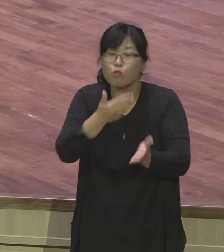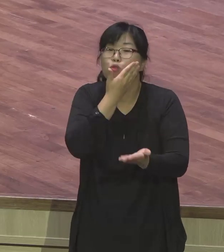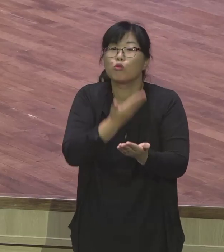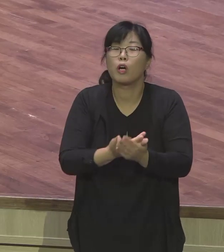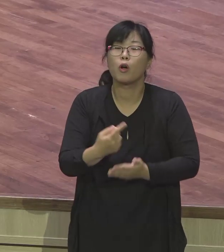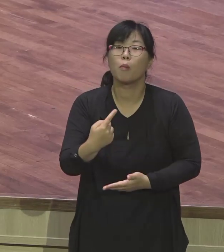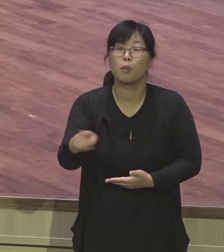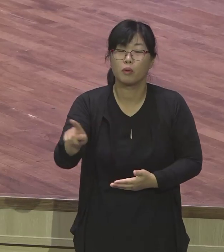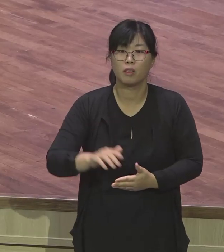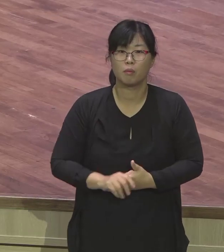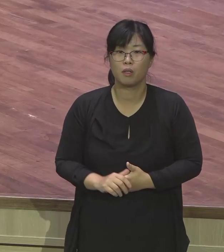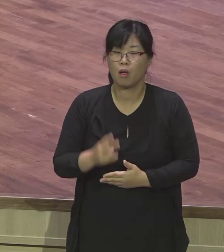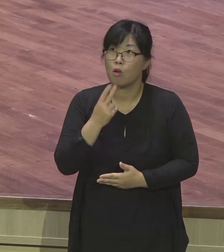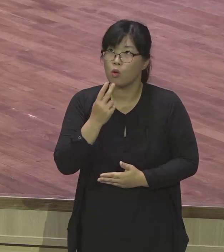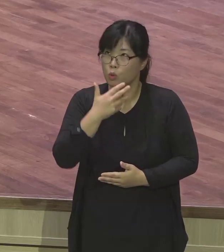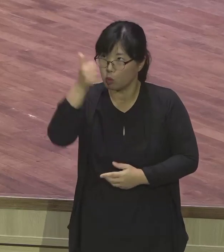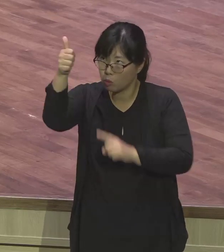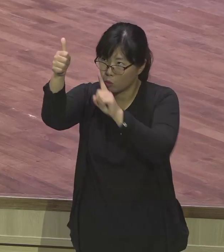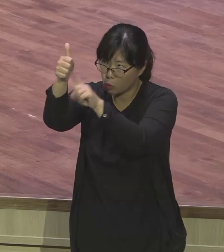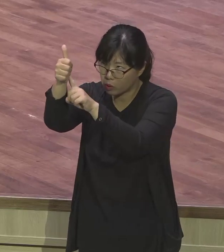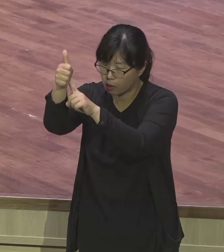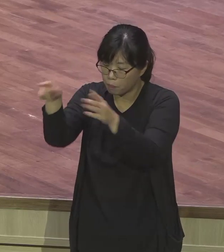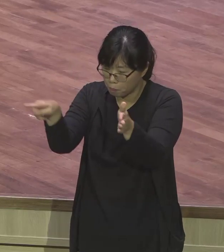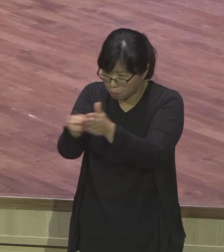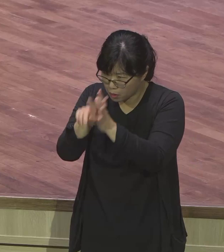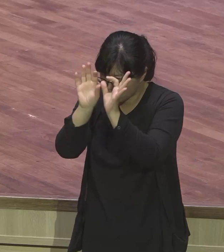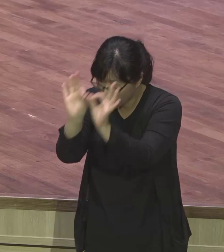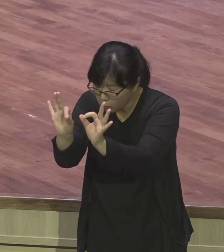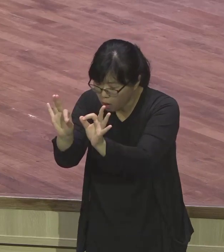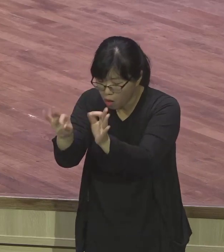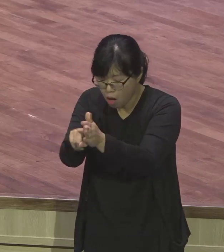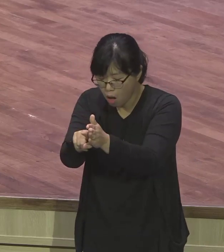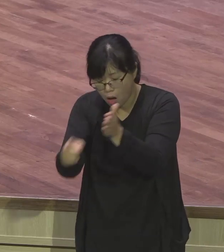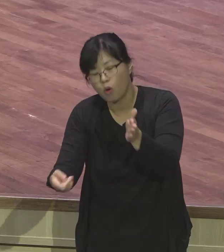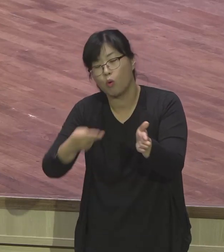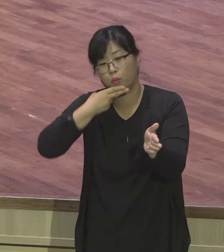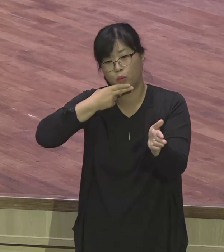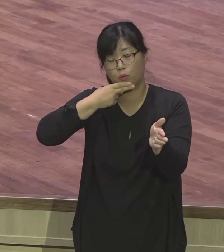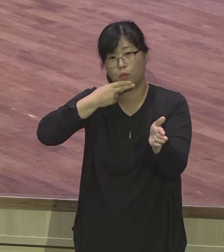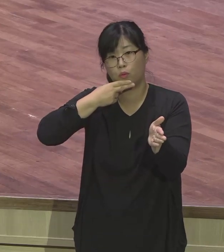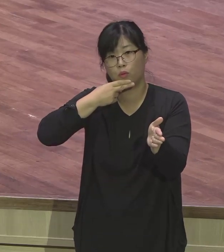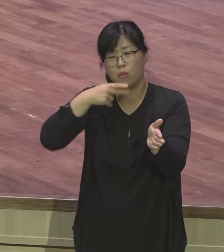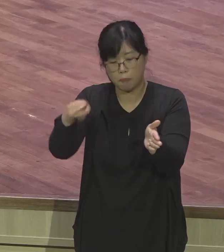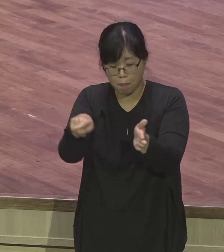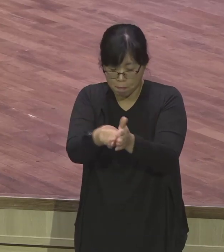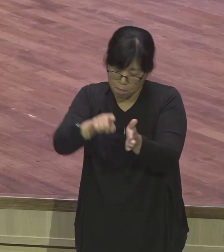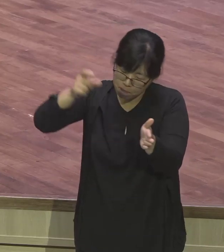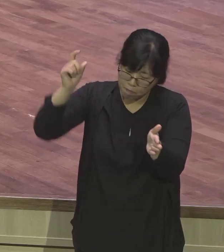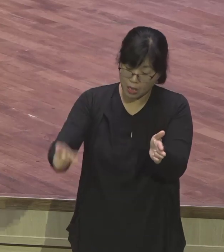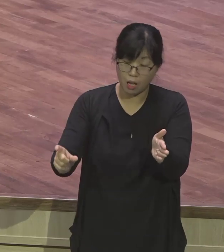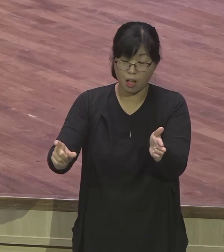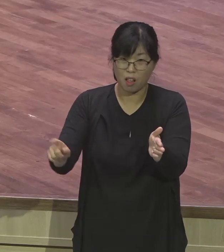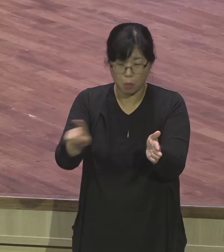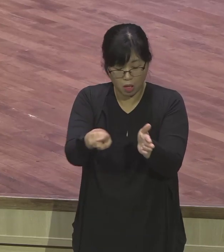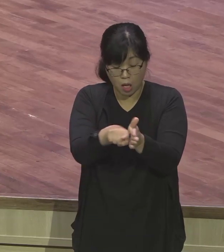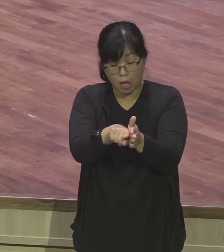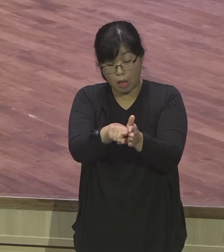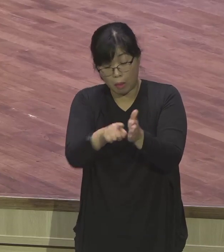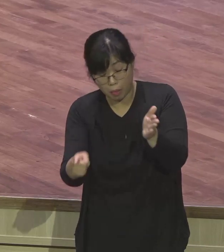요셉은 흔들리지 않았다는 겁니다. 흔들리지 않았단 말이에요. 무슨 말이에요. 하나님을 원망하거나 신앙이 무너지지